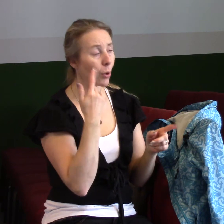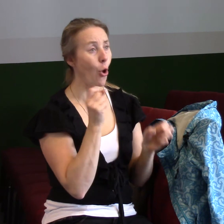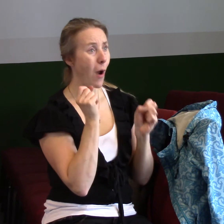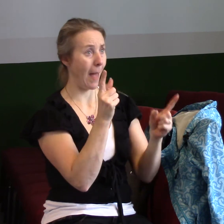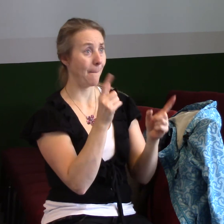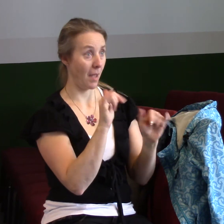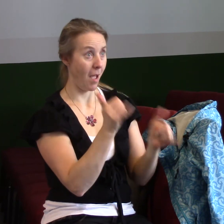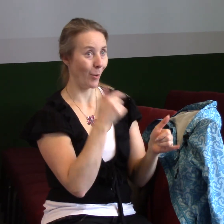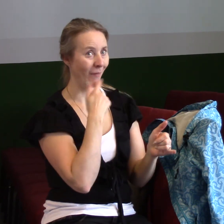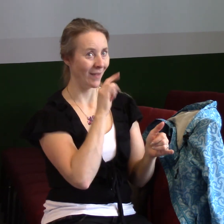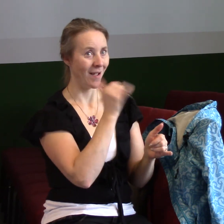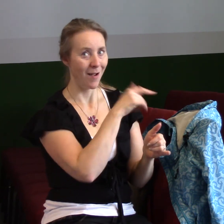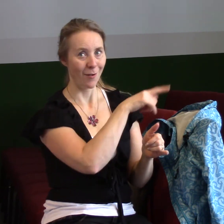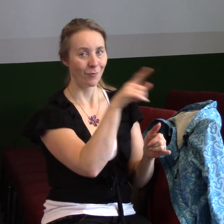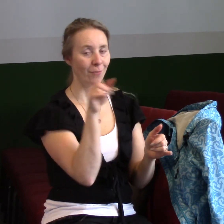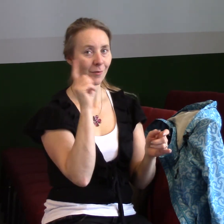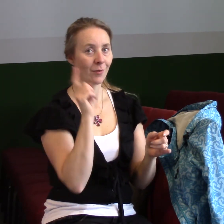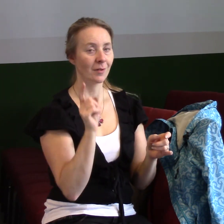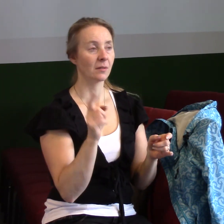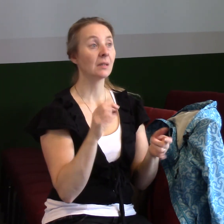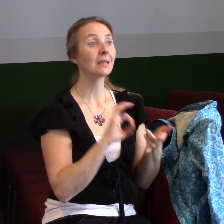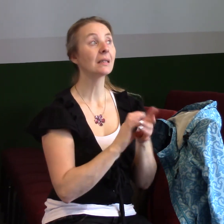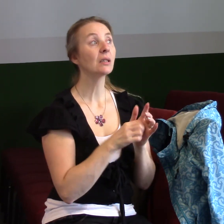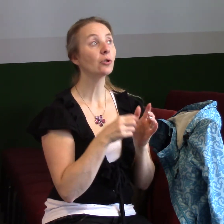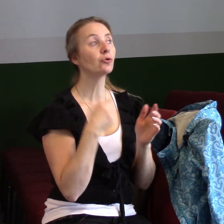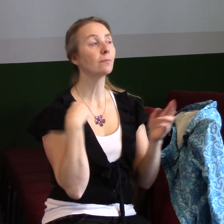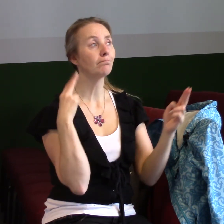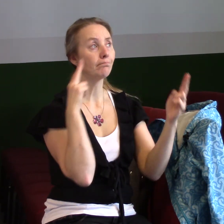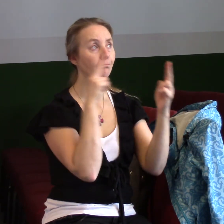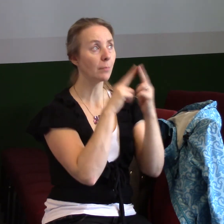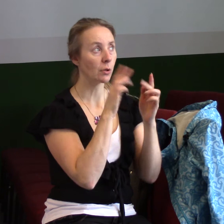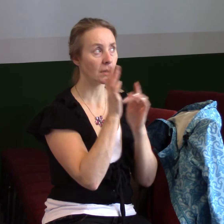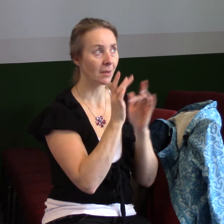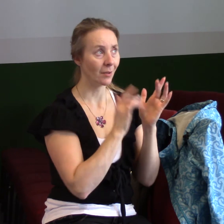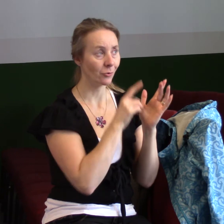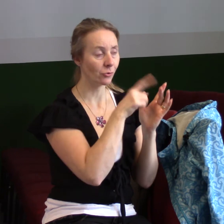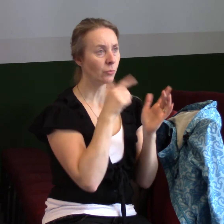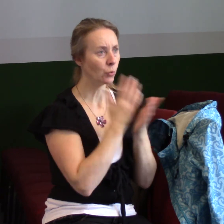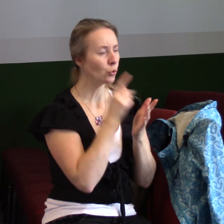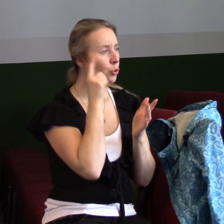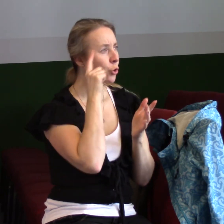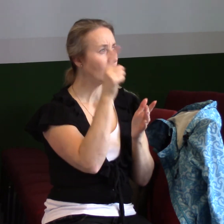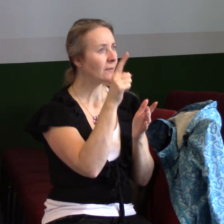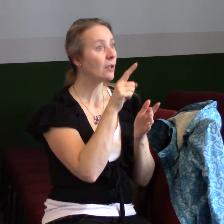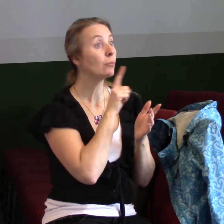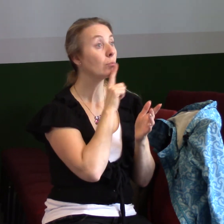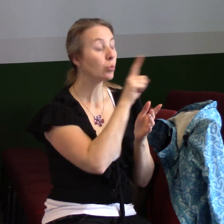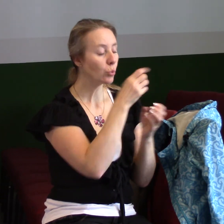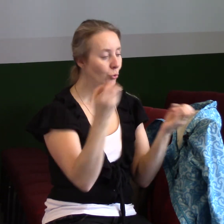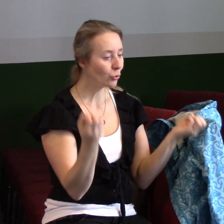kdy jsme setkali s Ježíšem a dozvěděli jsme se tu úžasnou zprávu, že Bůh tady stvořil vesmír nad každým z nás